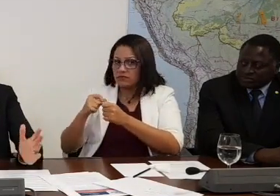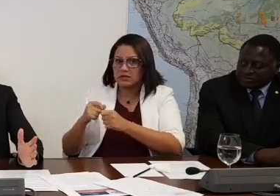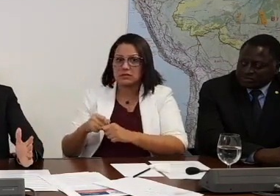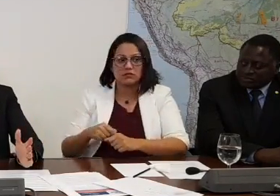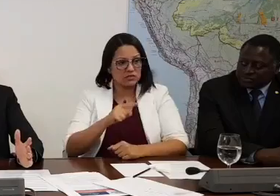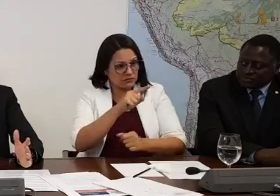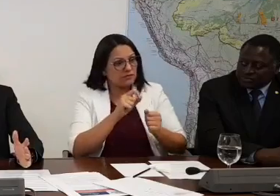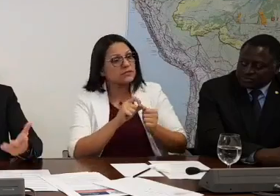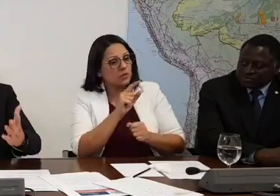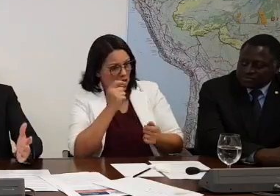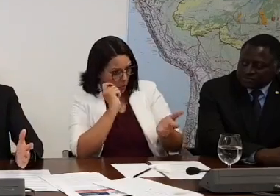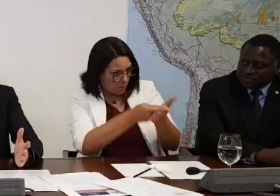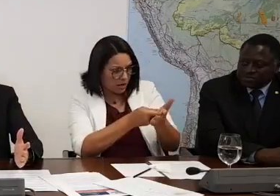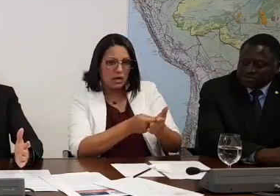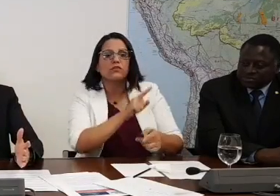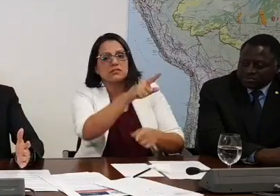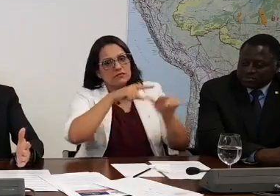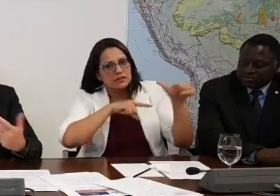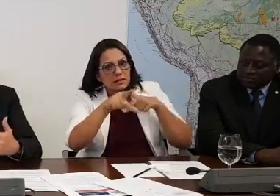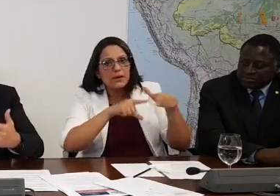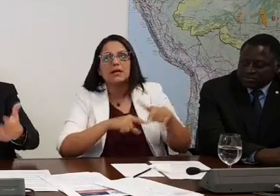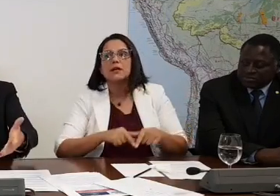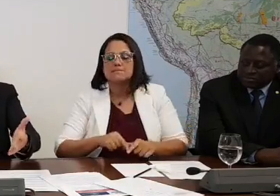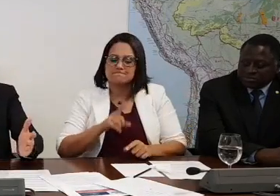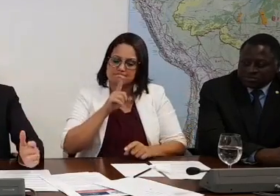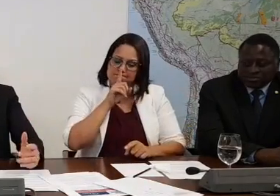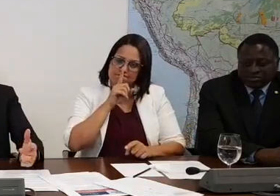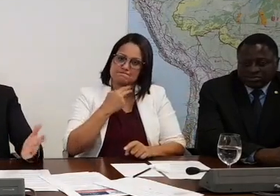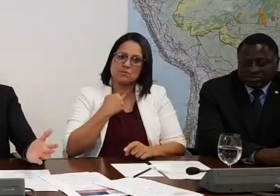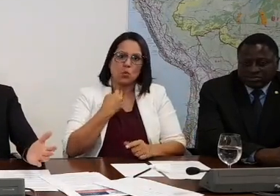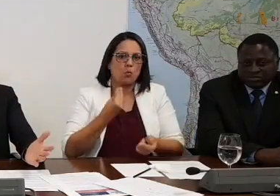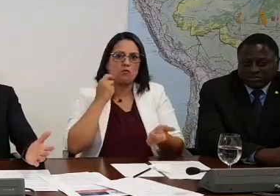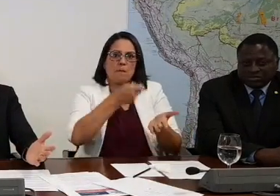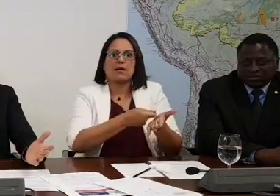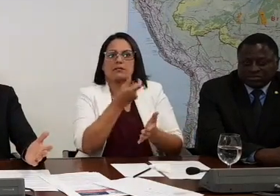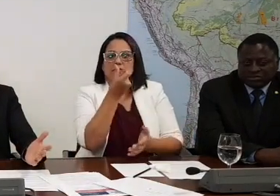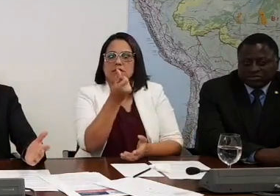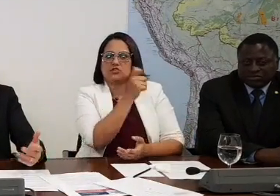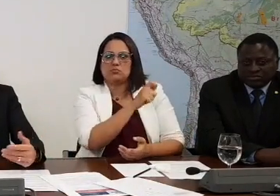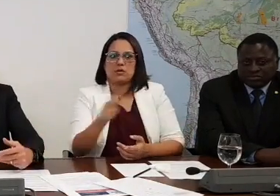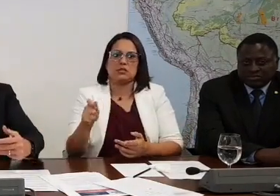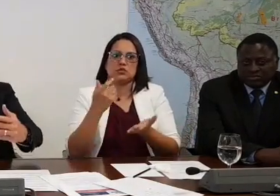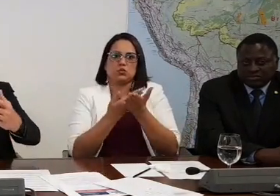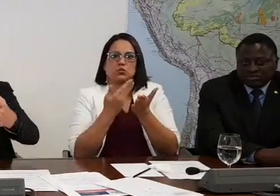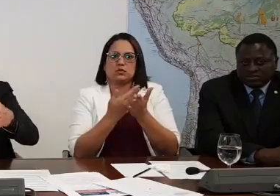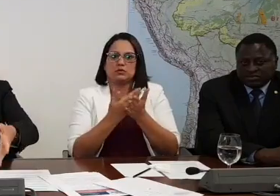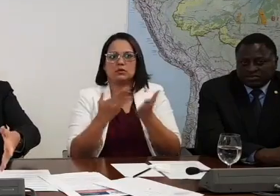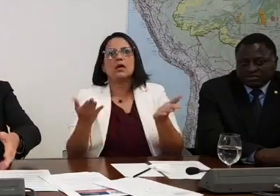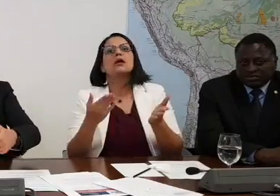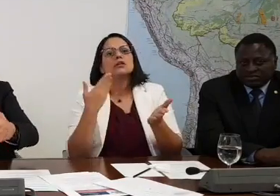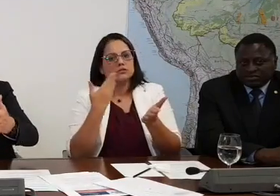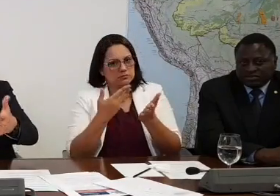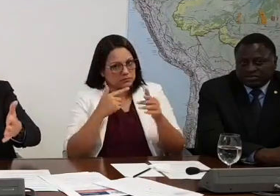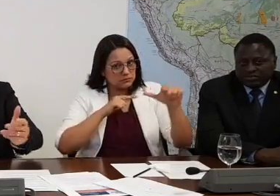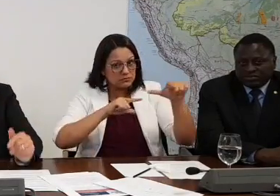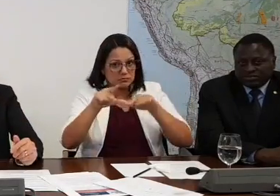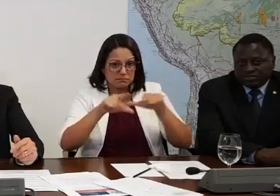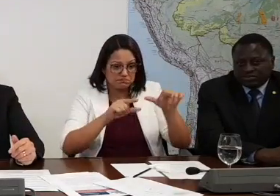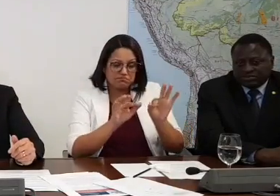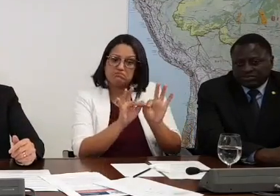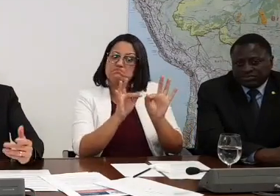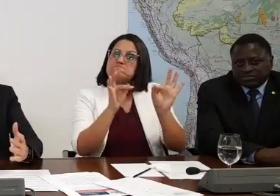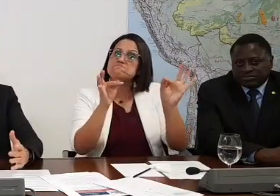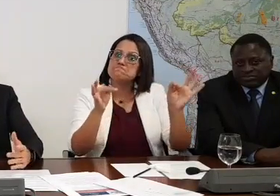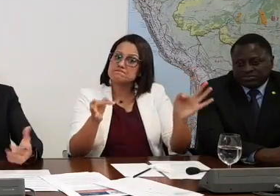meses? Vai trabalhar, pô. E foi trabalhar. Até porque eu não tinha como bancá-lo seis meses nos Estados Unidos. Então ele fez esse trabalho humilde.